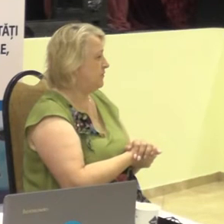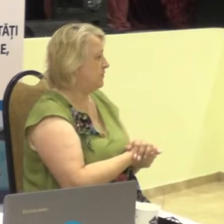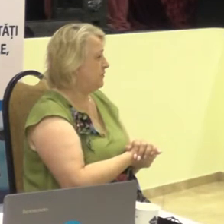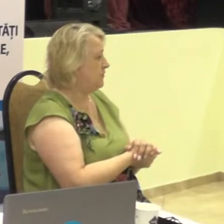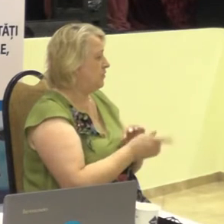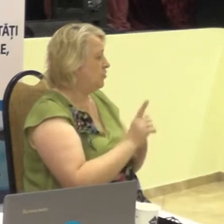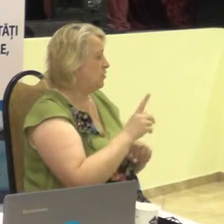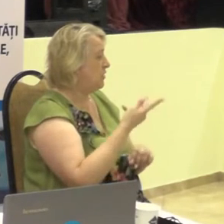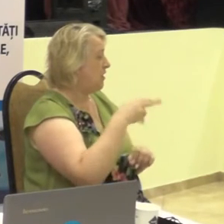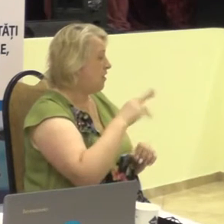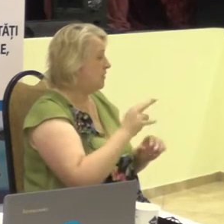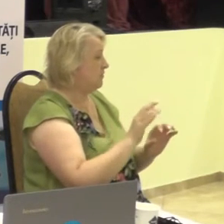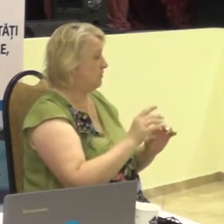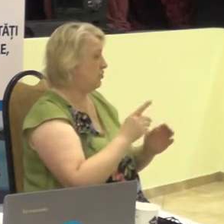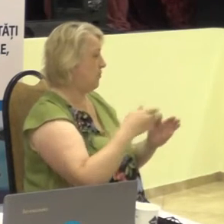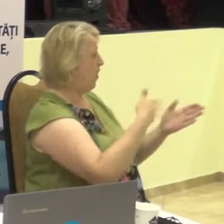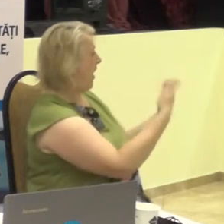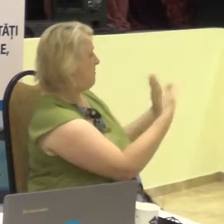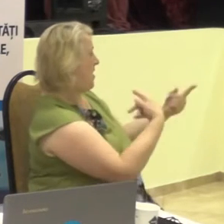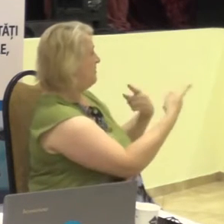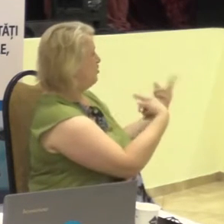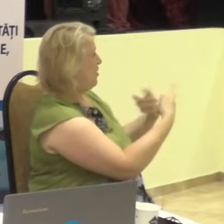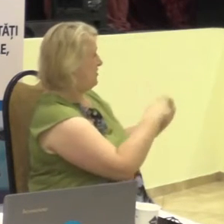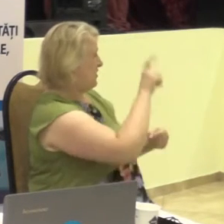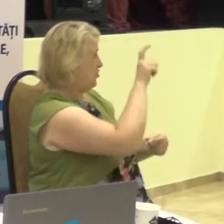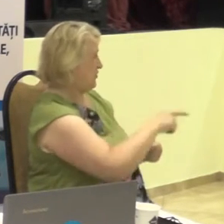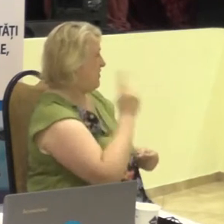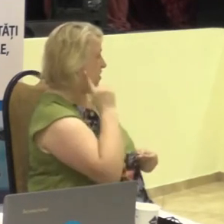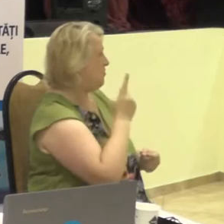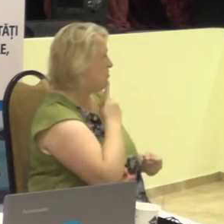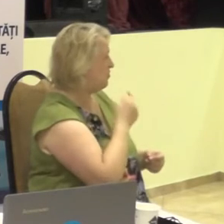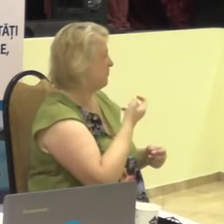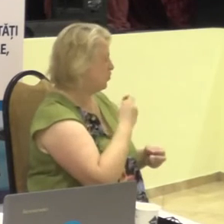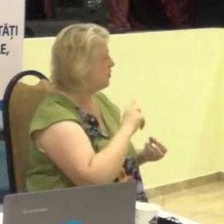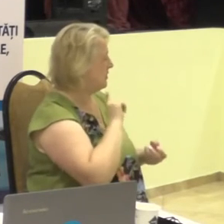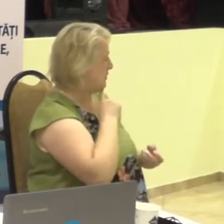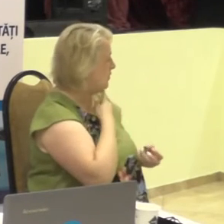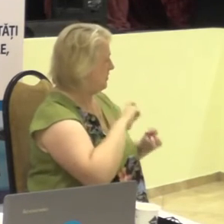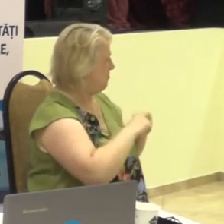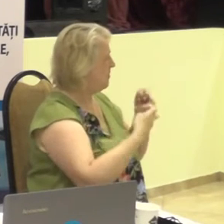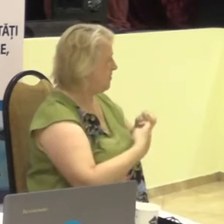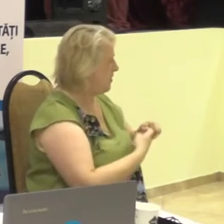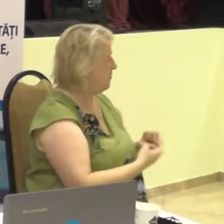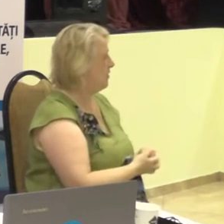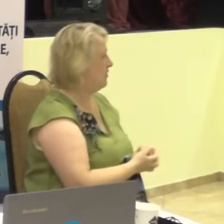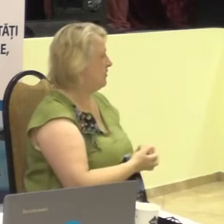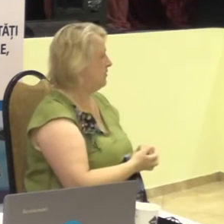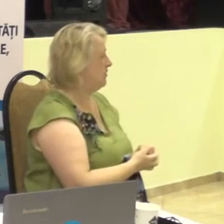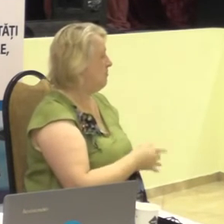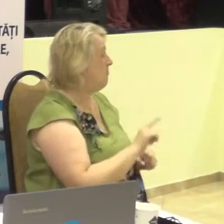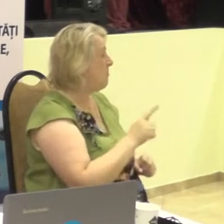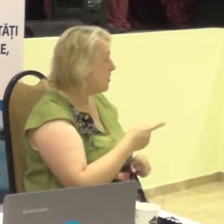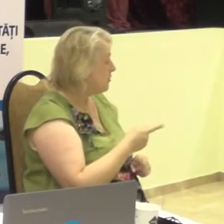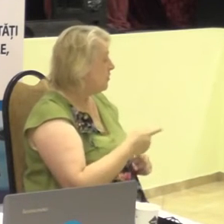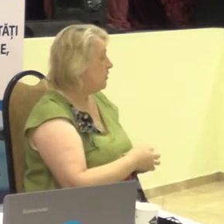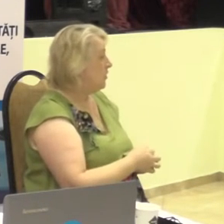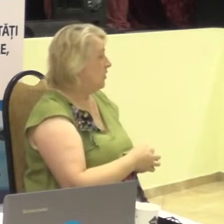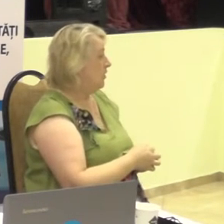pentru a comunica cu persoane cu dizabilități de auz este o problemă. de aceea